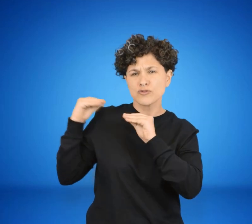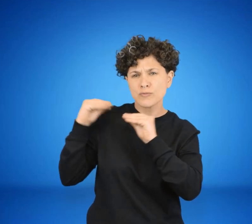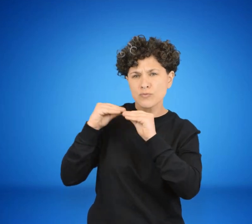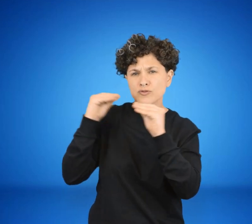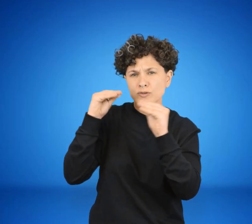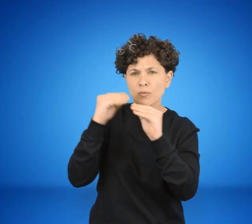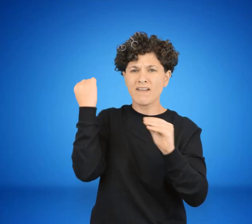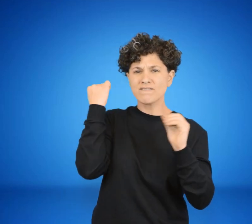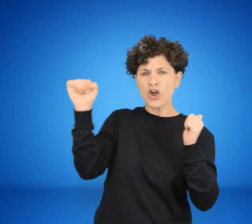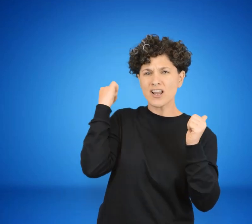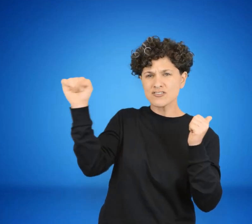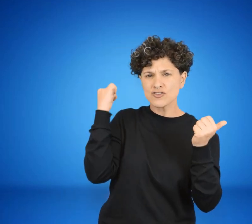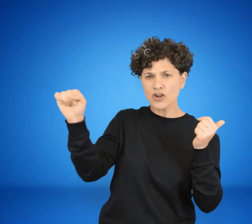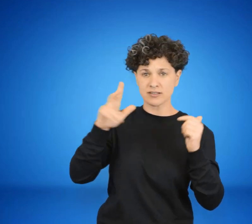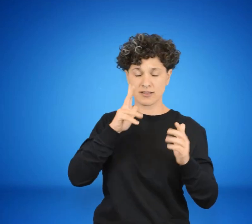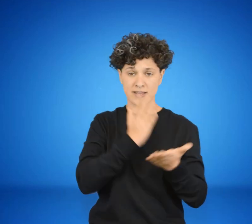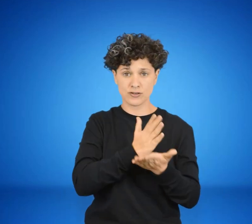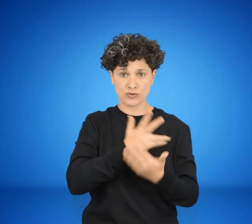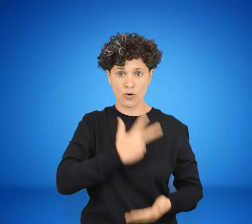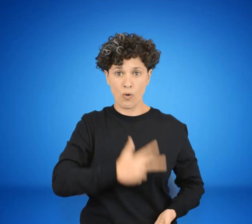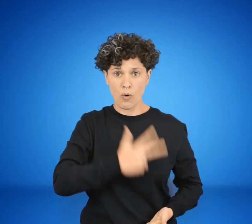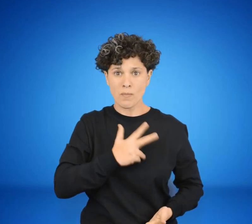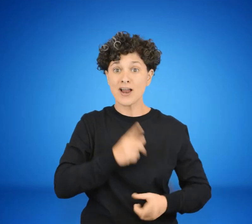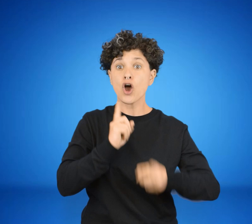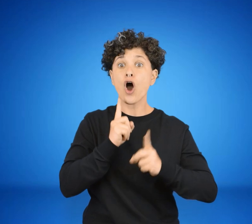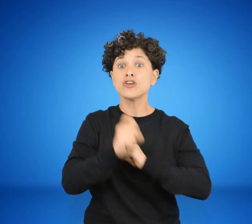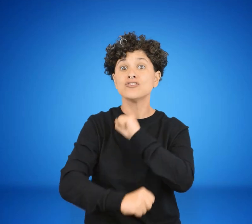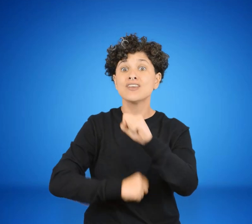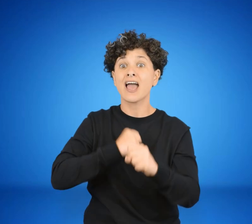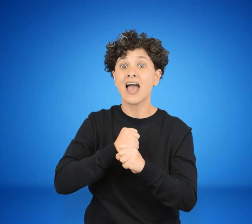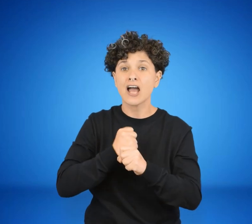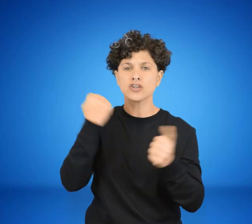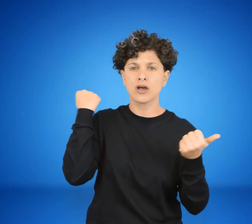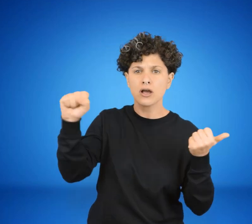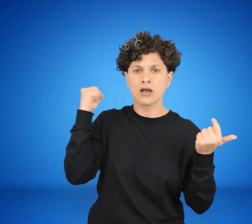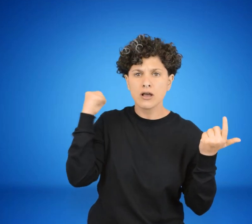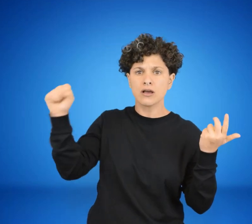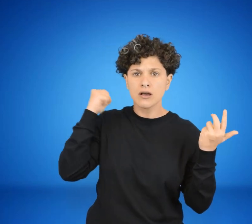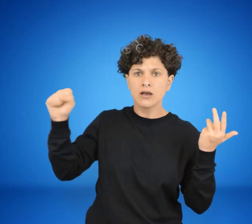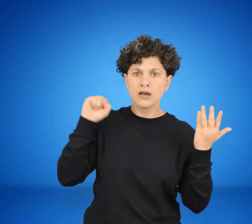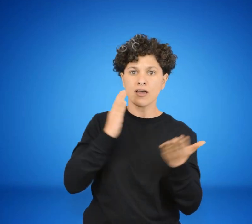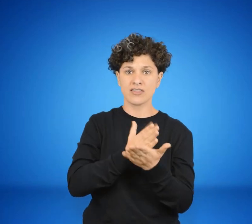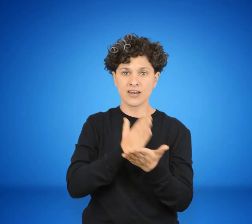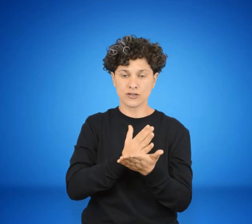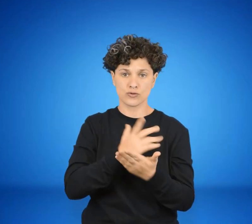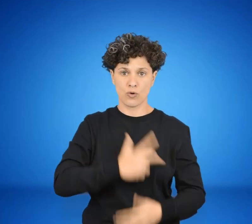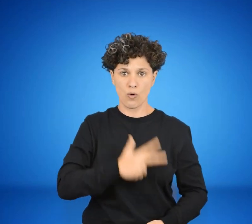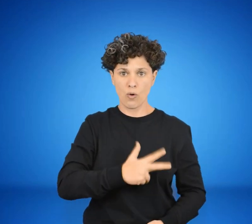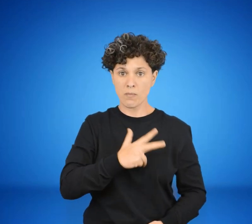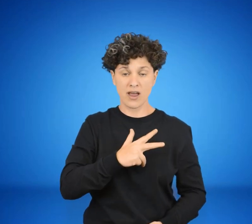violaciones a los derechos humanos que duró más de 11 años y cuyas secuelas se mantienen